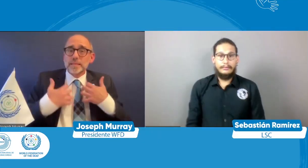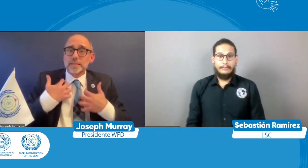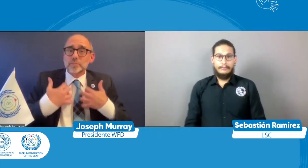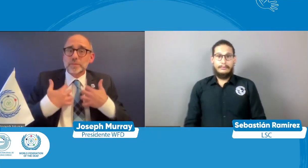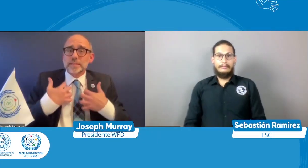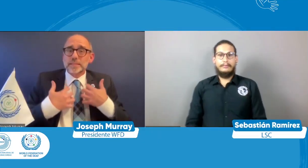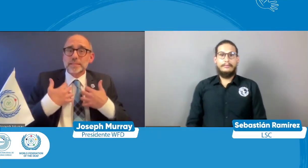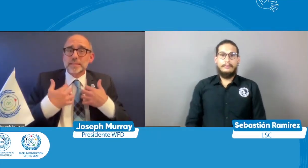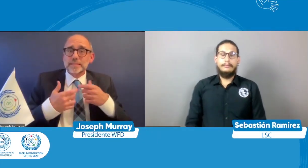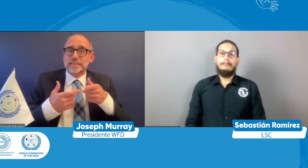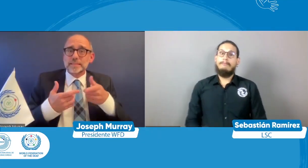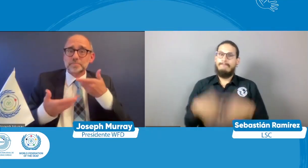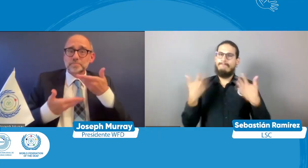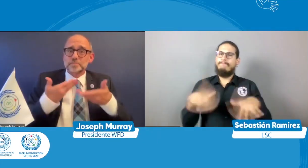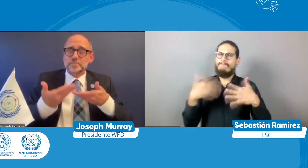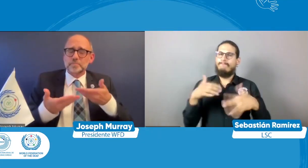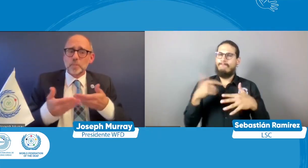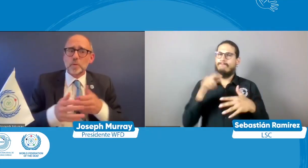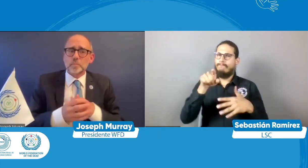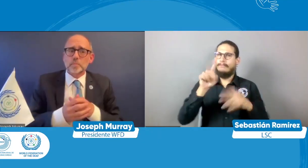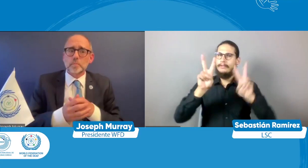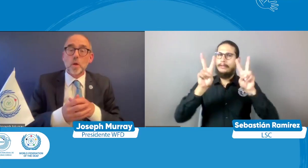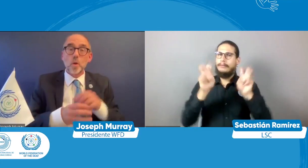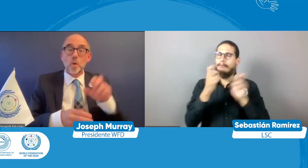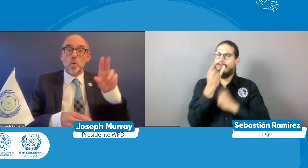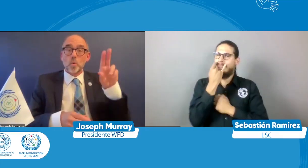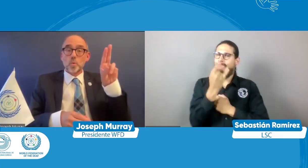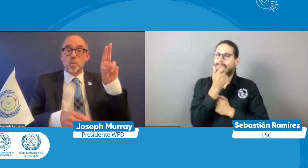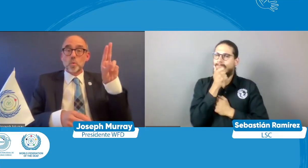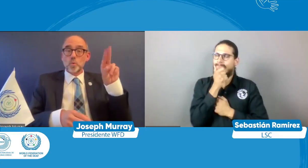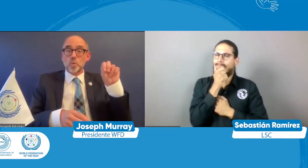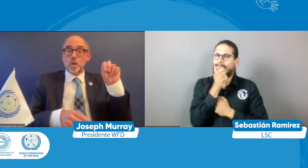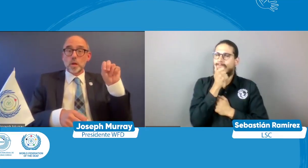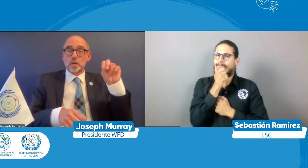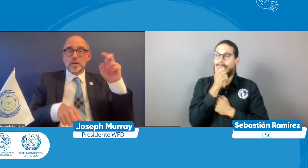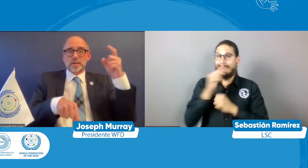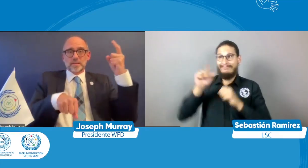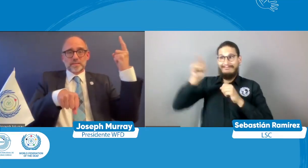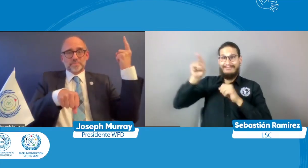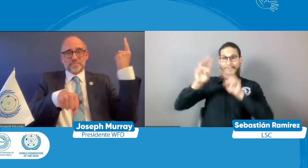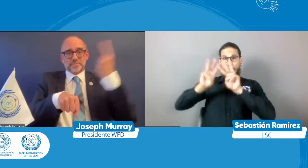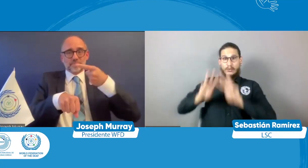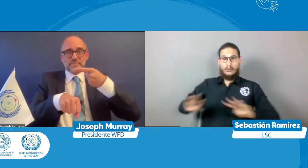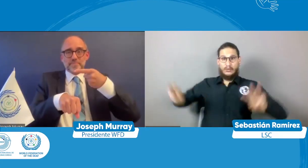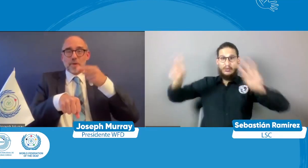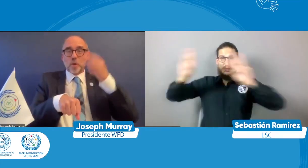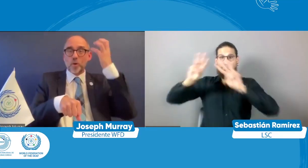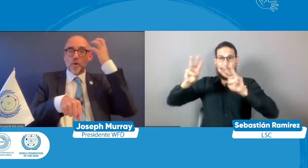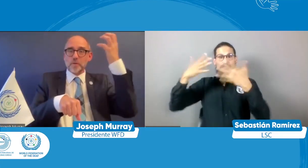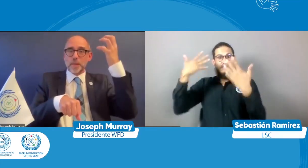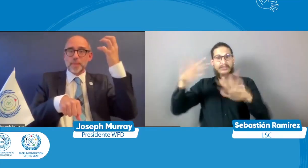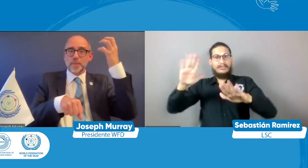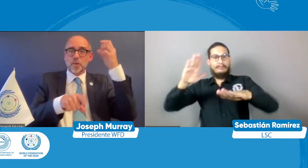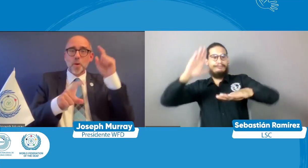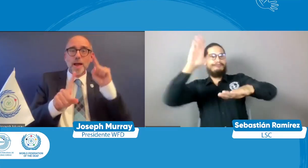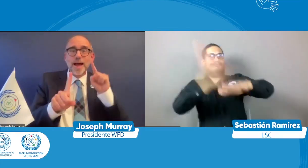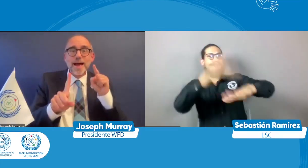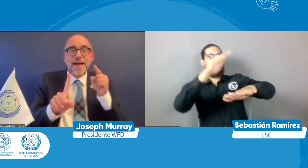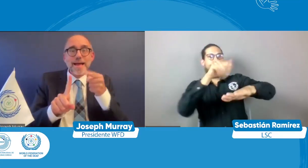bueno es algo que preocupa ¿no? eso que tú acabas de comentar Henry la Organización de las Naciones